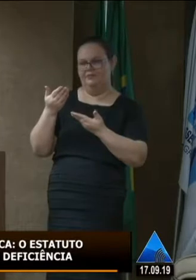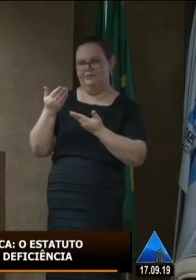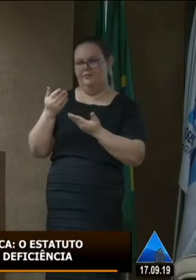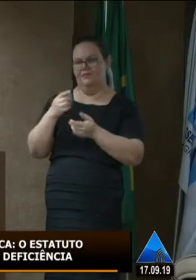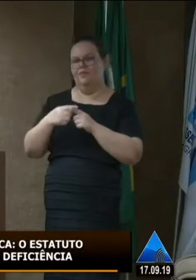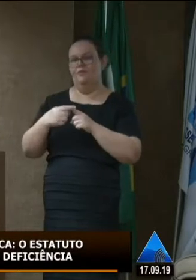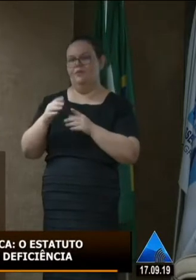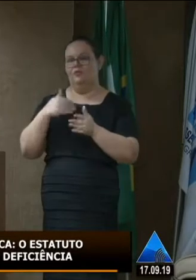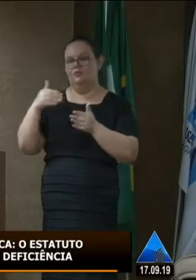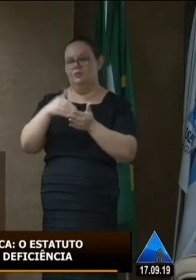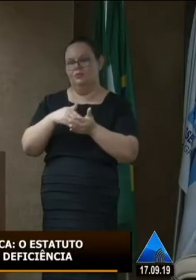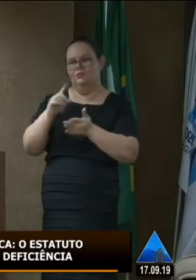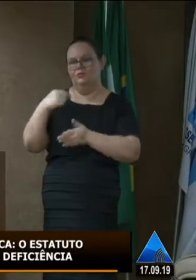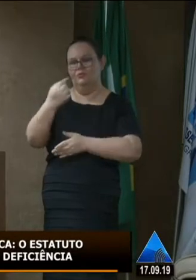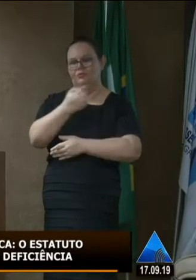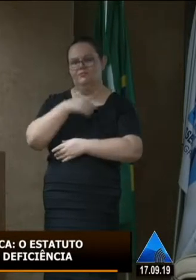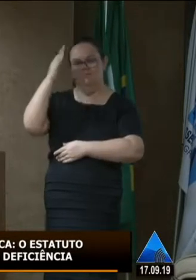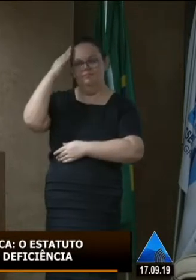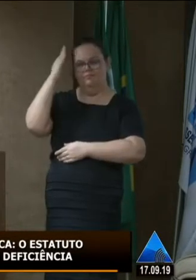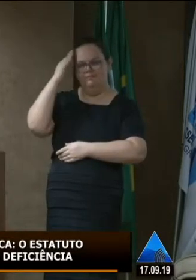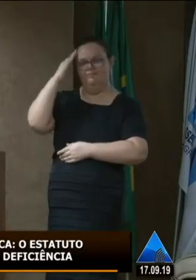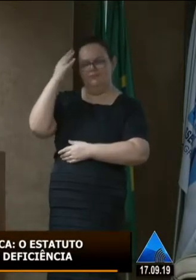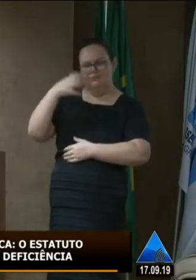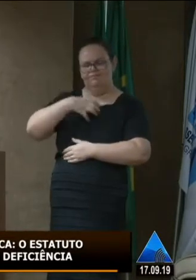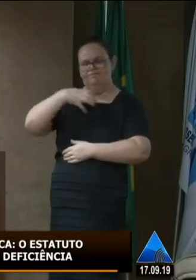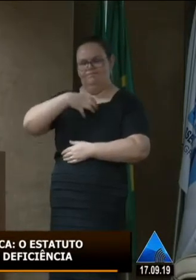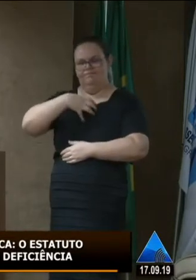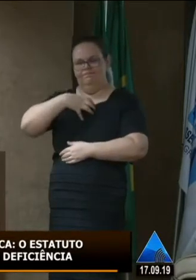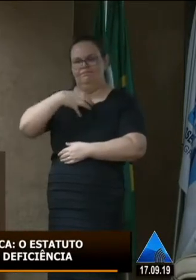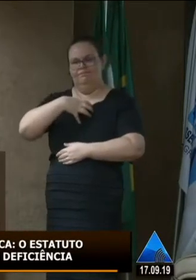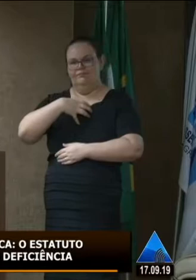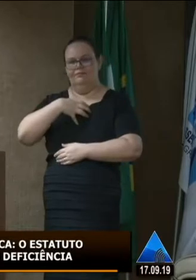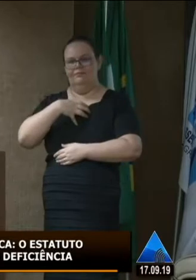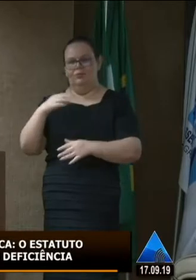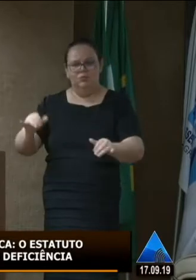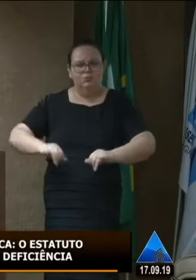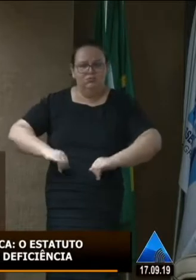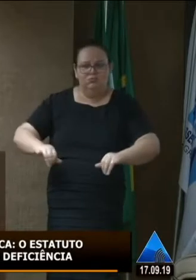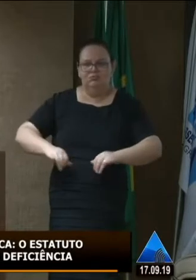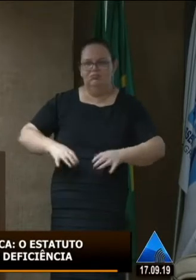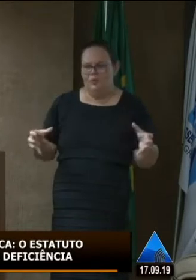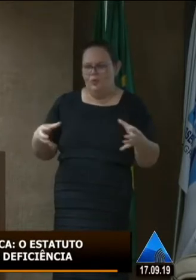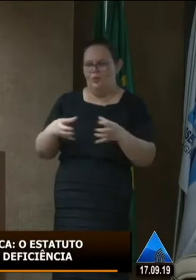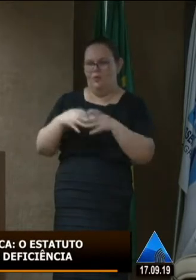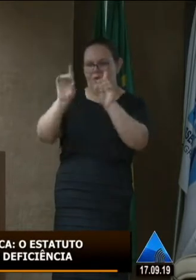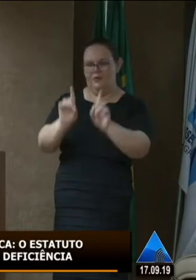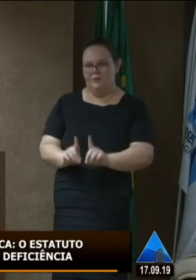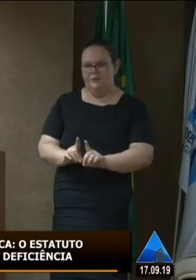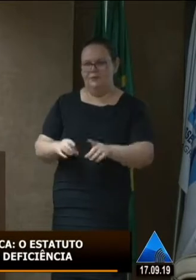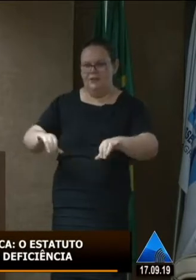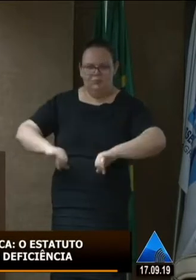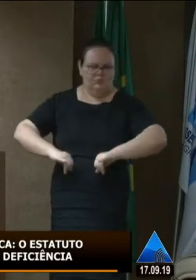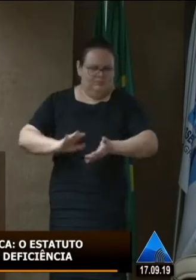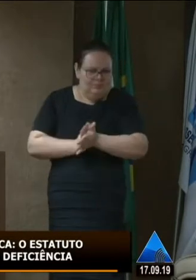porque todos nós sabemos sentimos na pele as dores da segregação as dores do